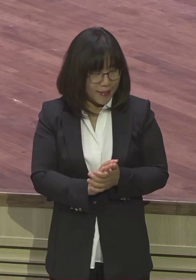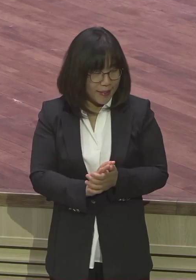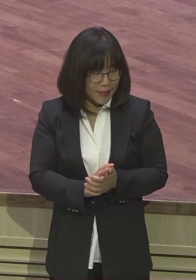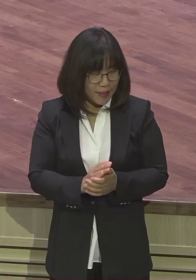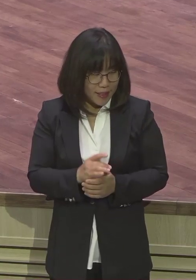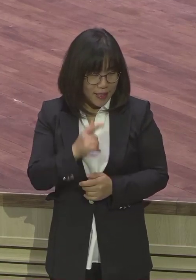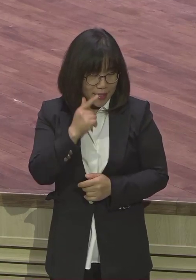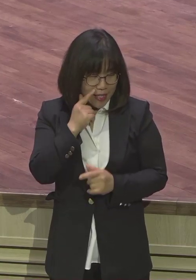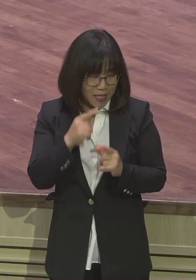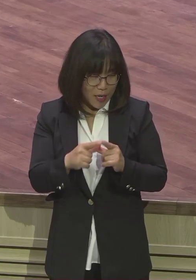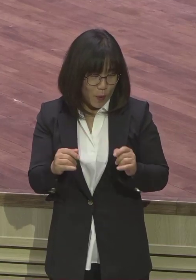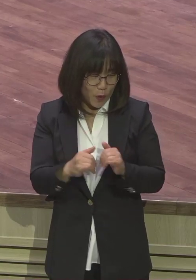알아서 하시옵소서